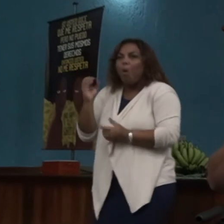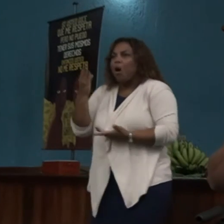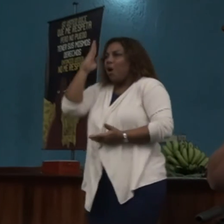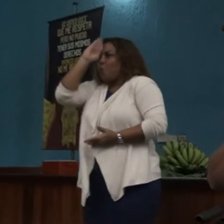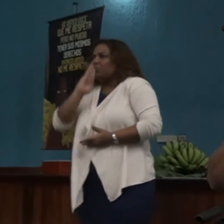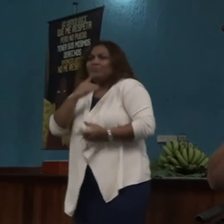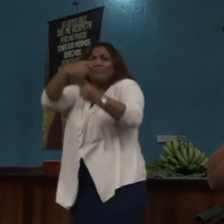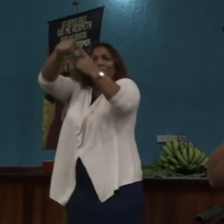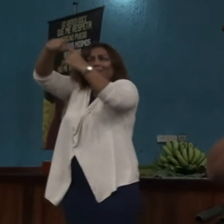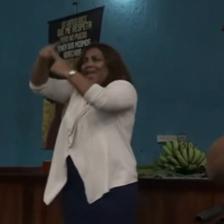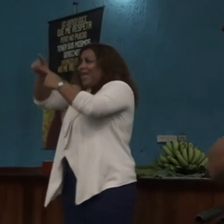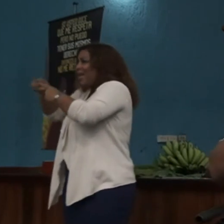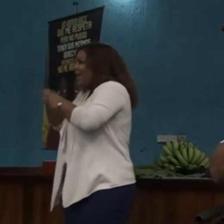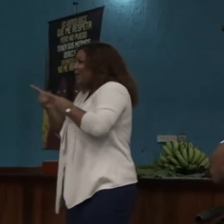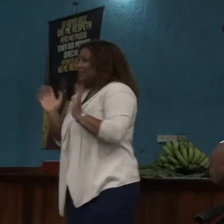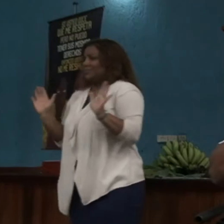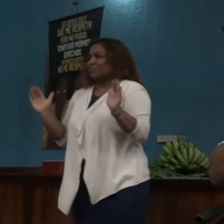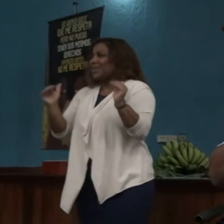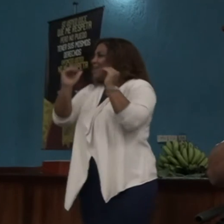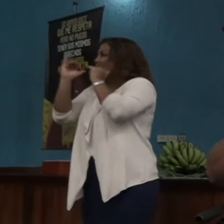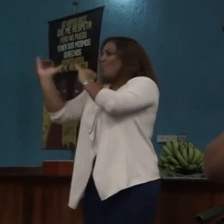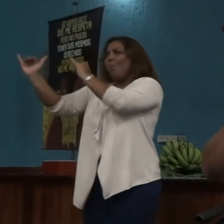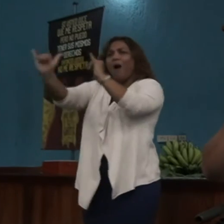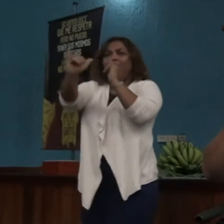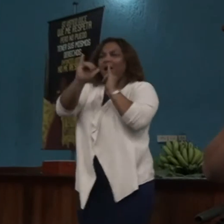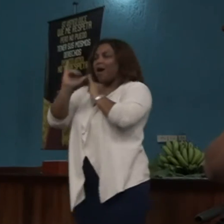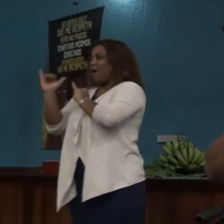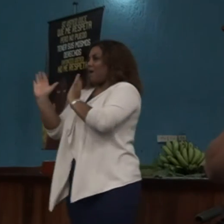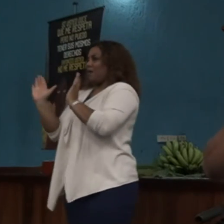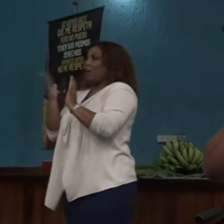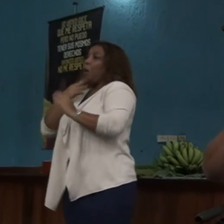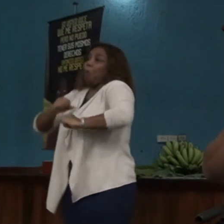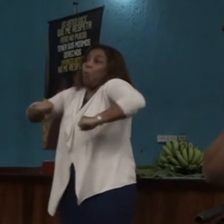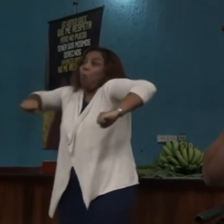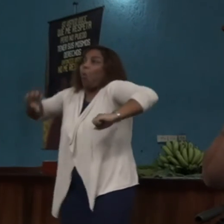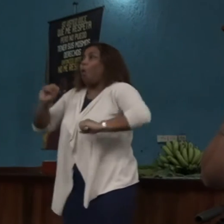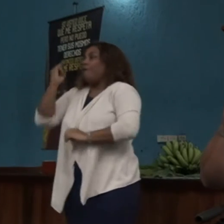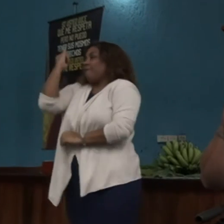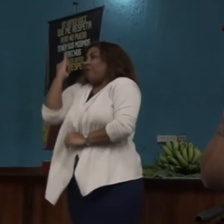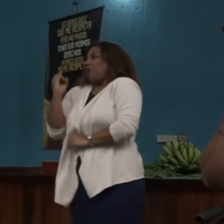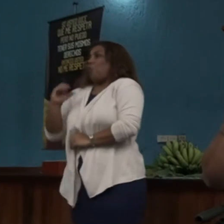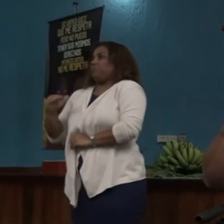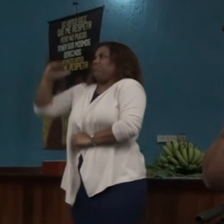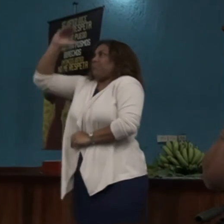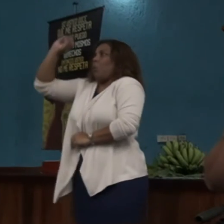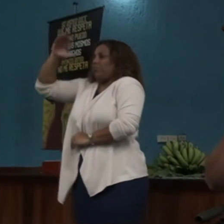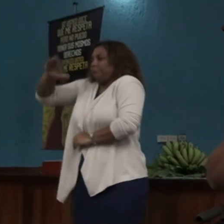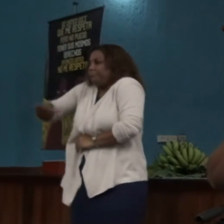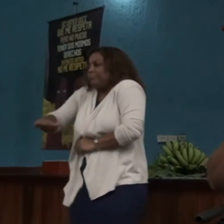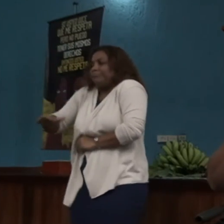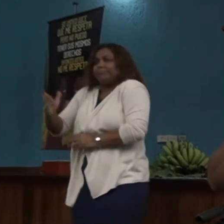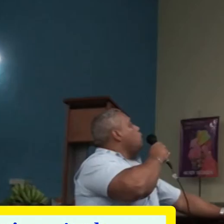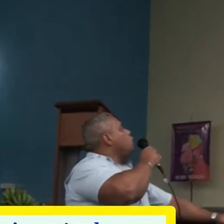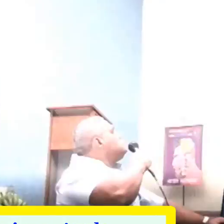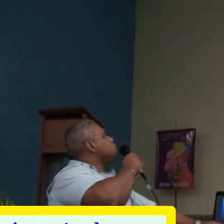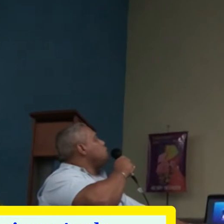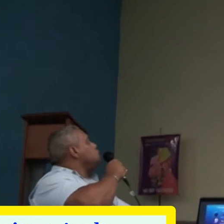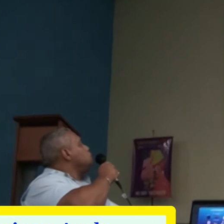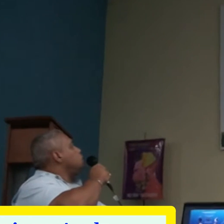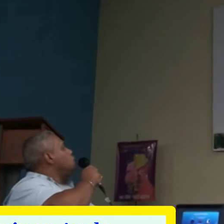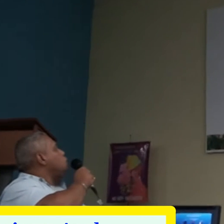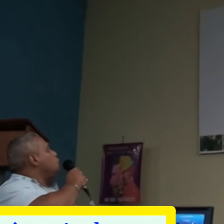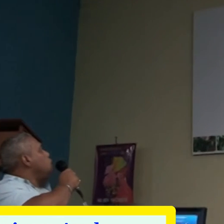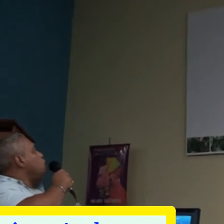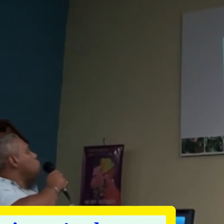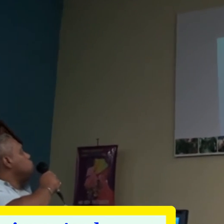somos, con las diferencias que tengamos. Que quieren por los flacos, de alto, bajito, todo. Entonces,